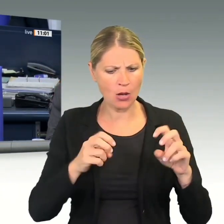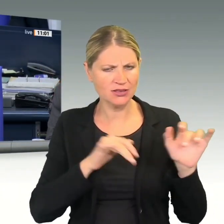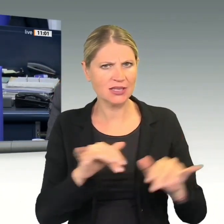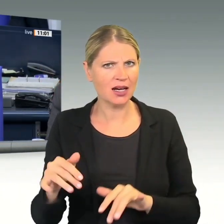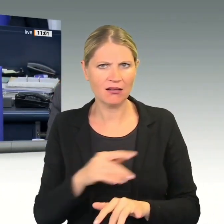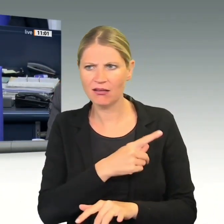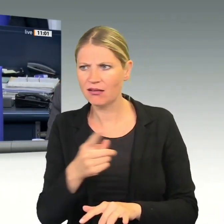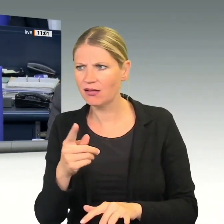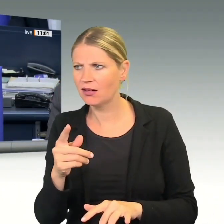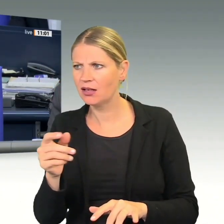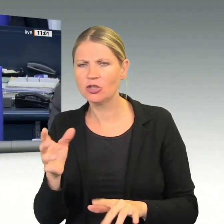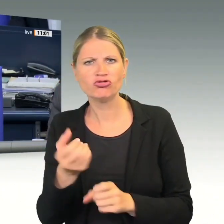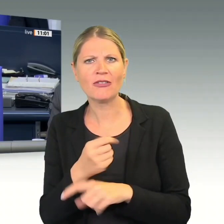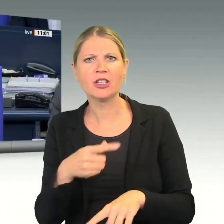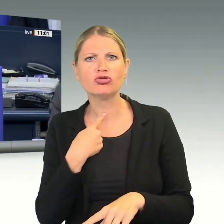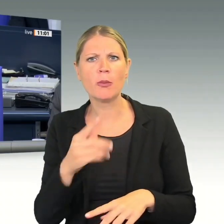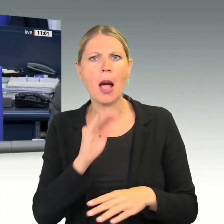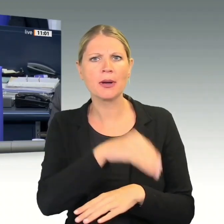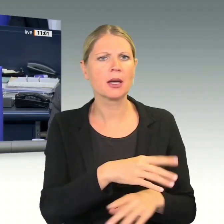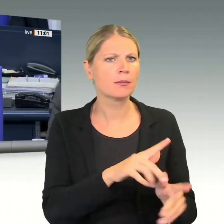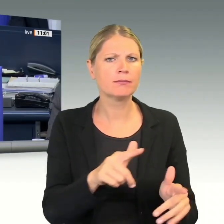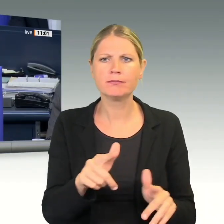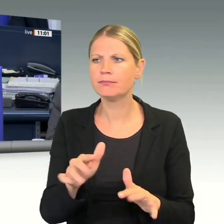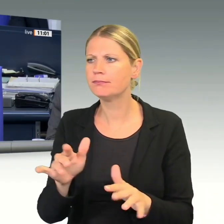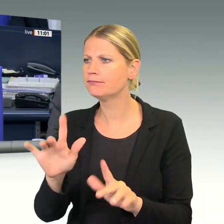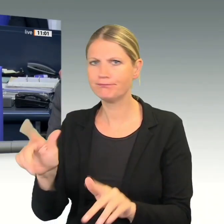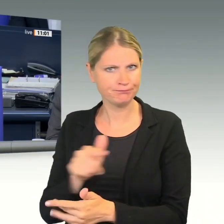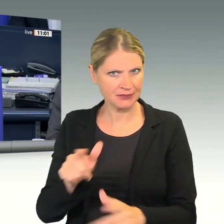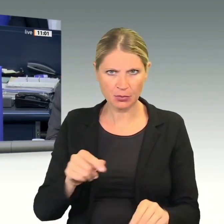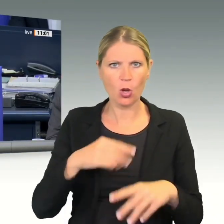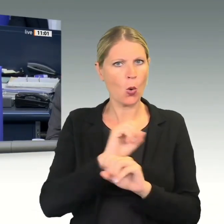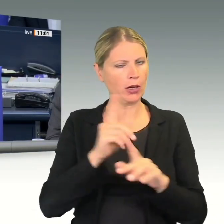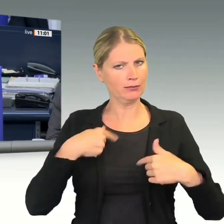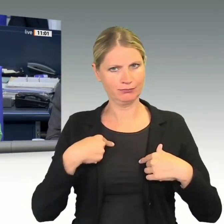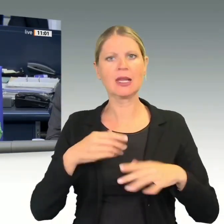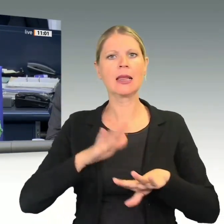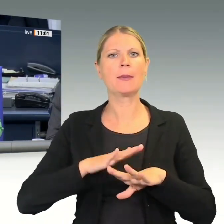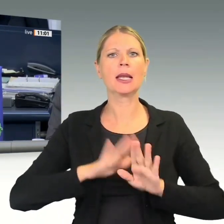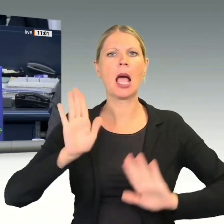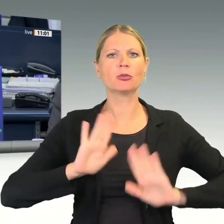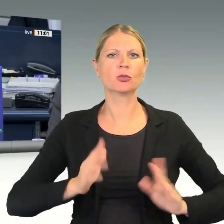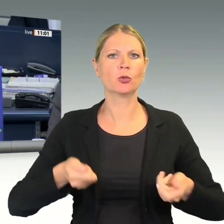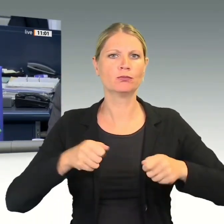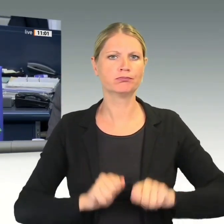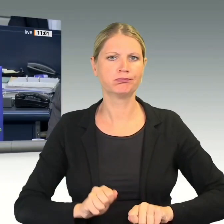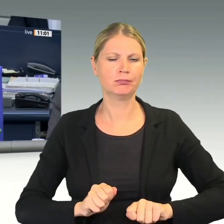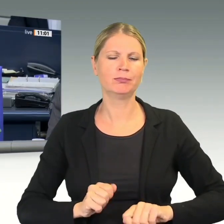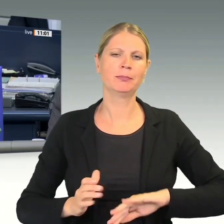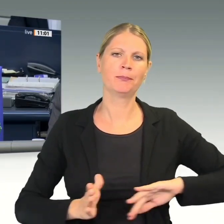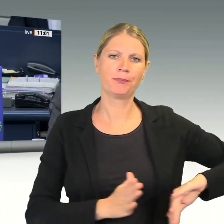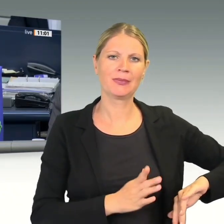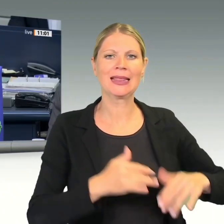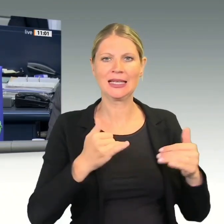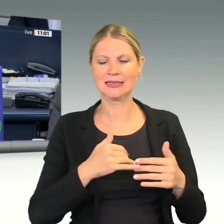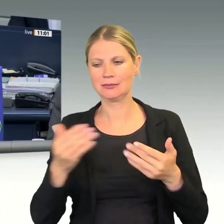konnte. Das ist nicht der Fall. Damit schließe ich die namentliche Abstimmung. Und wir kehren zurück zu unserer